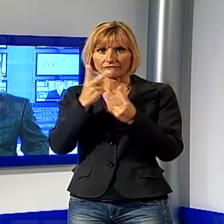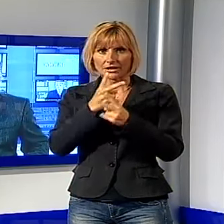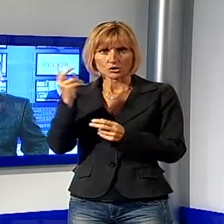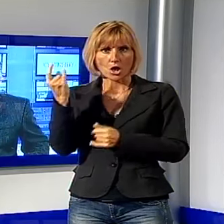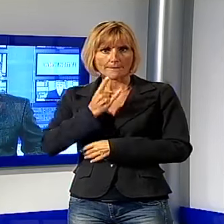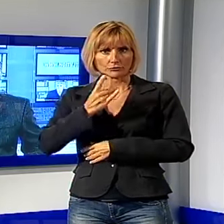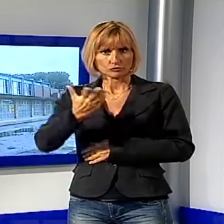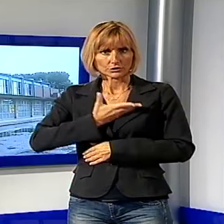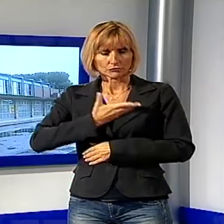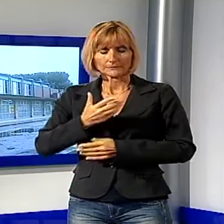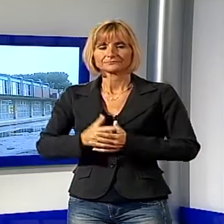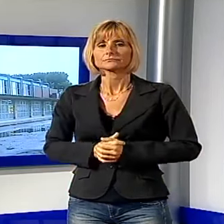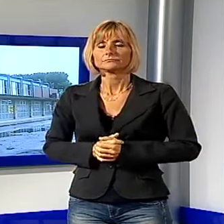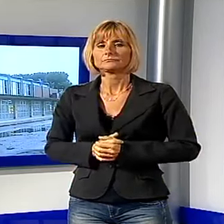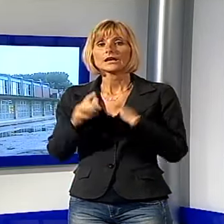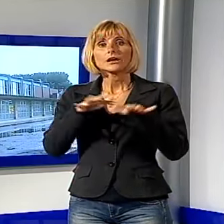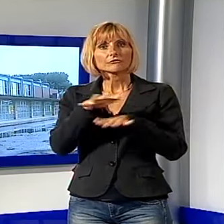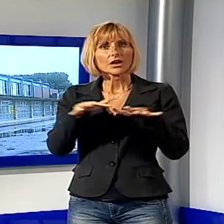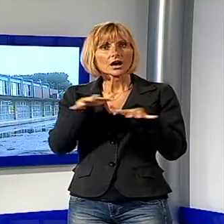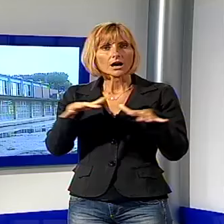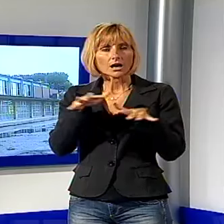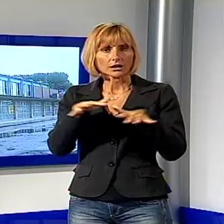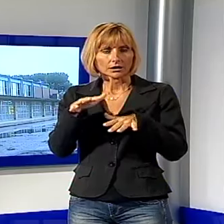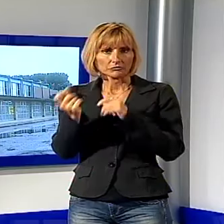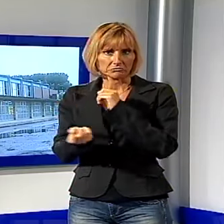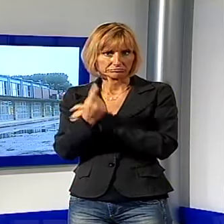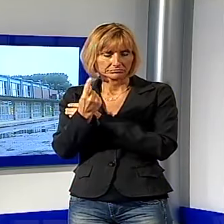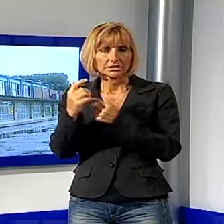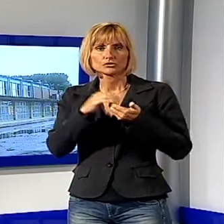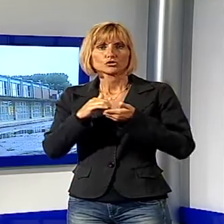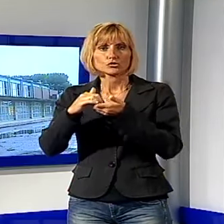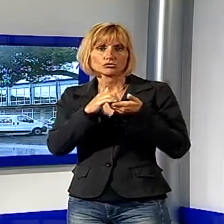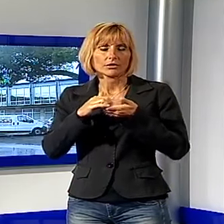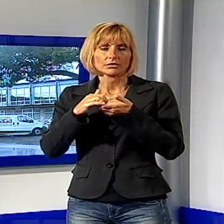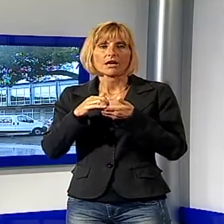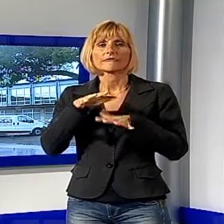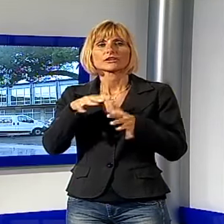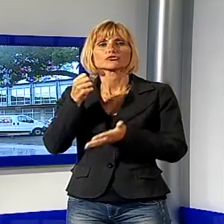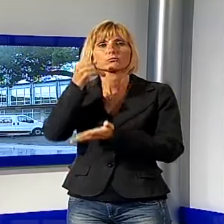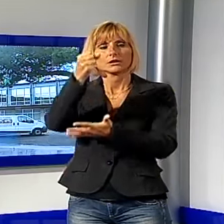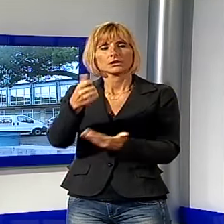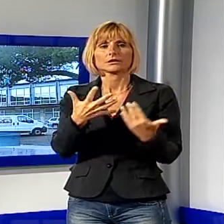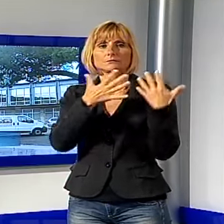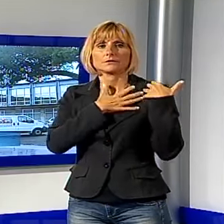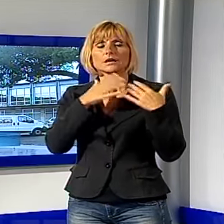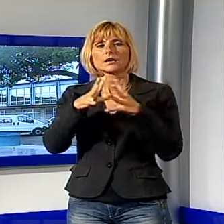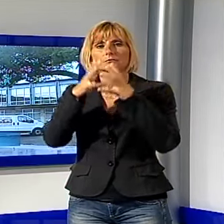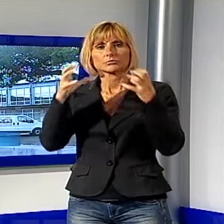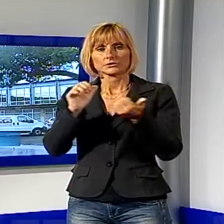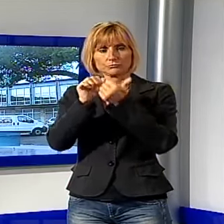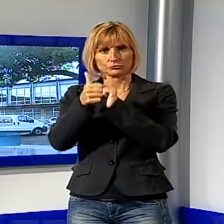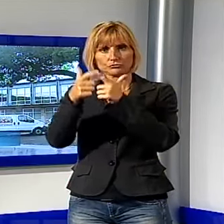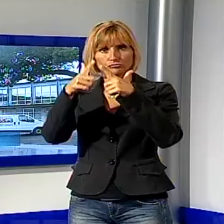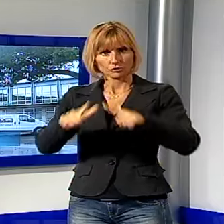emergenza. A Viareggio siamo davvero al paradosso. La società Viareggio Patrimonio, responsabile degli impianti sportivi in